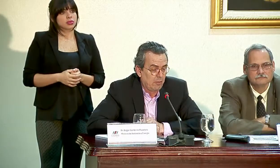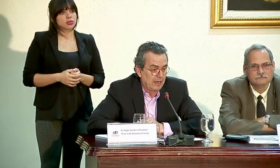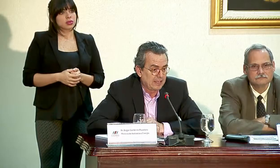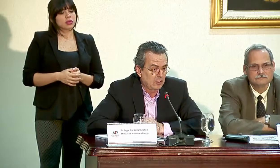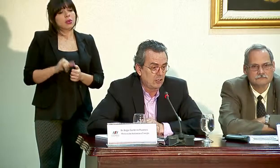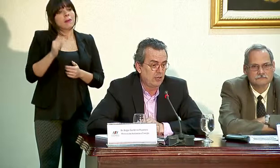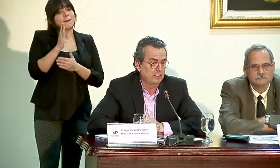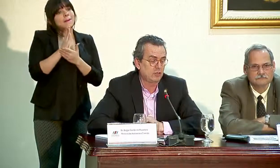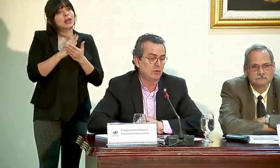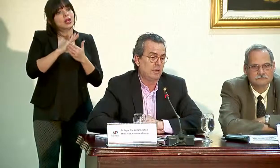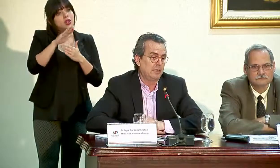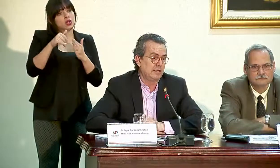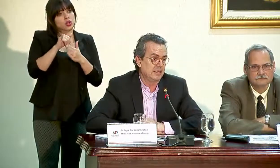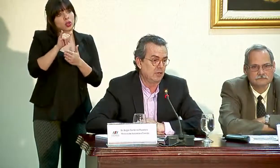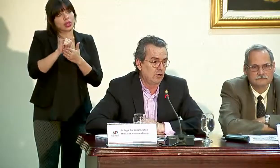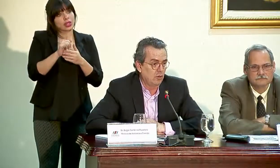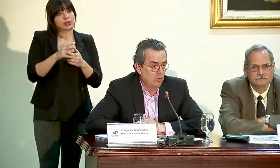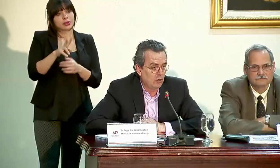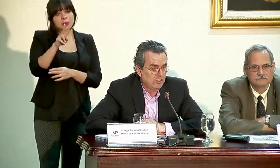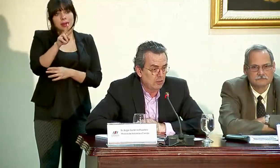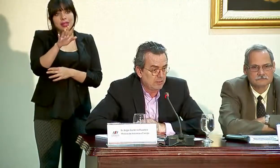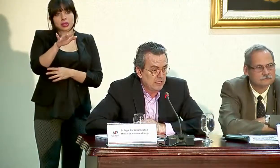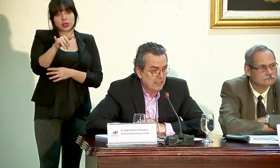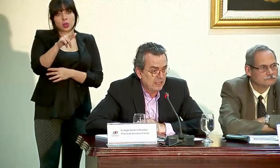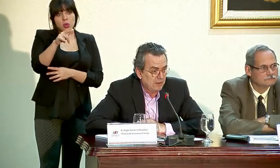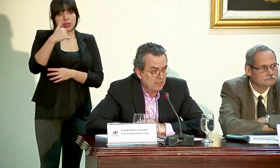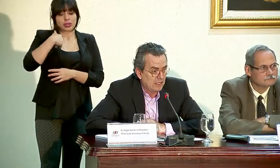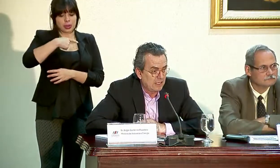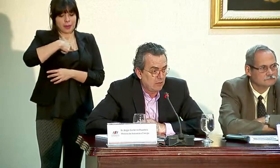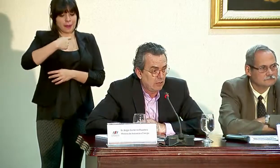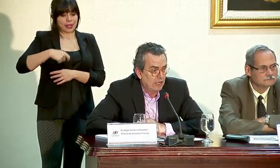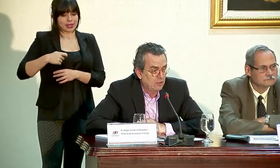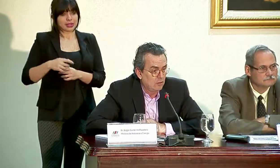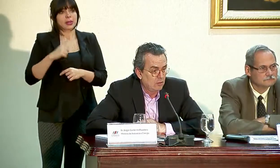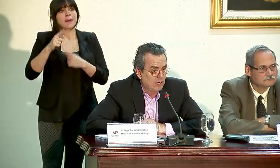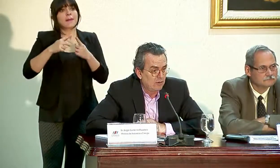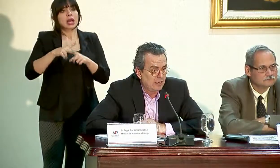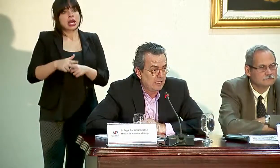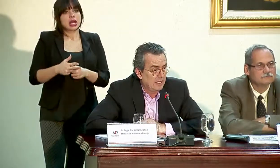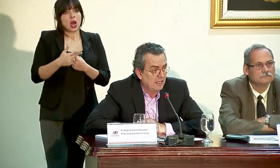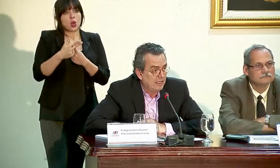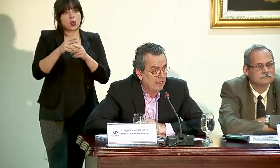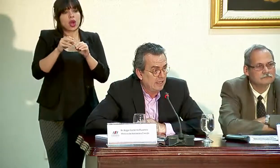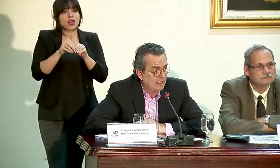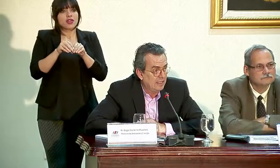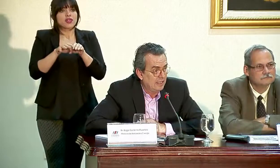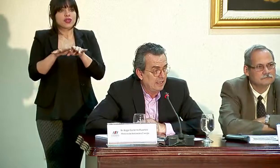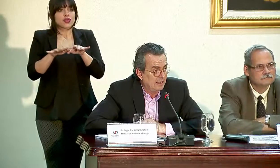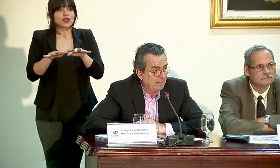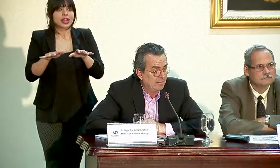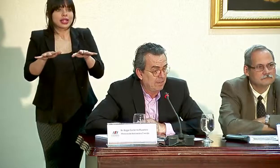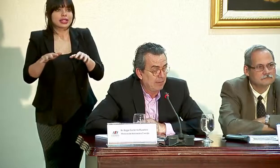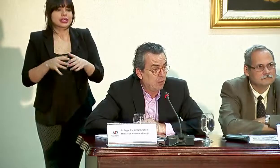Como parte de todo esto, el 25 de julio el señor presidente va a estar inaugurando una red de